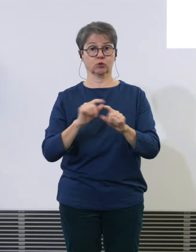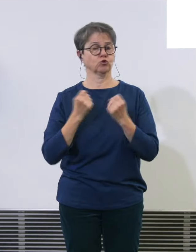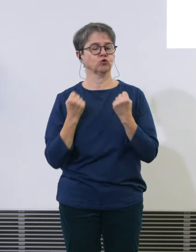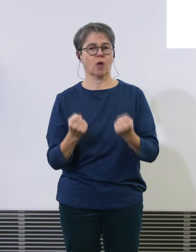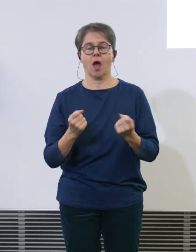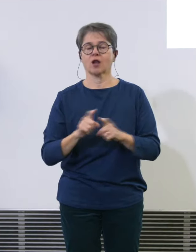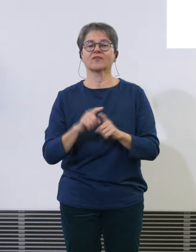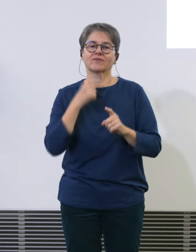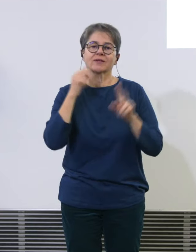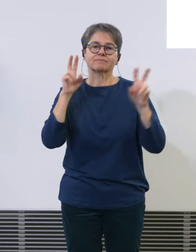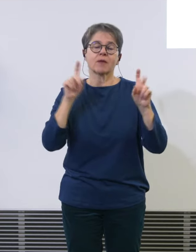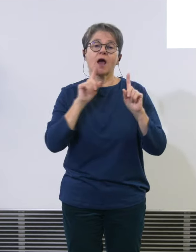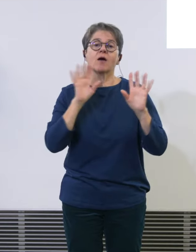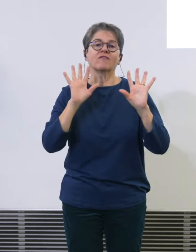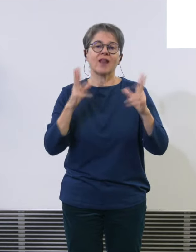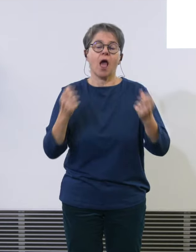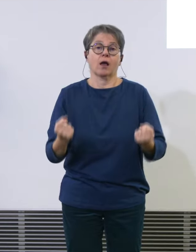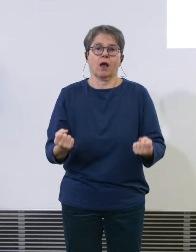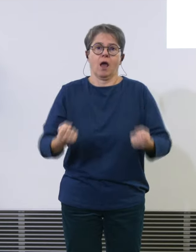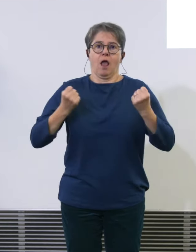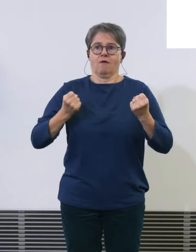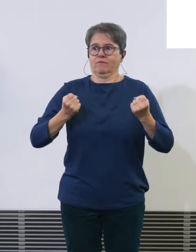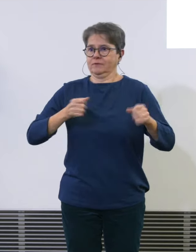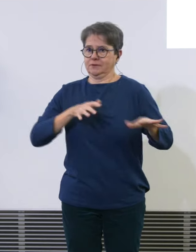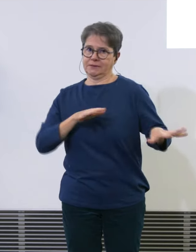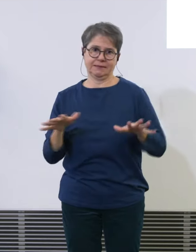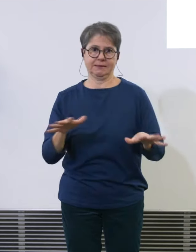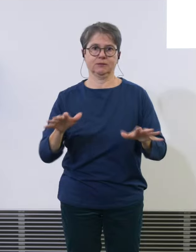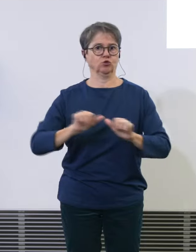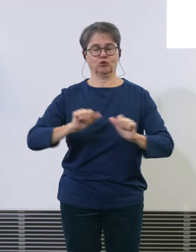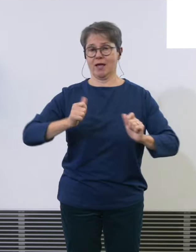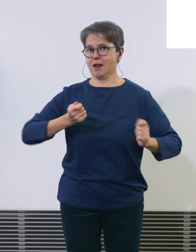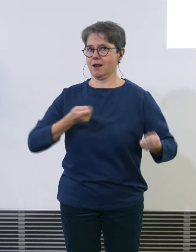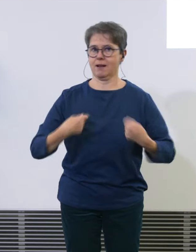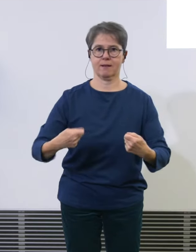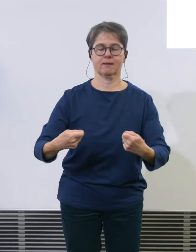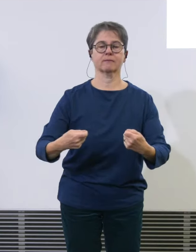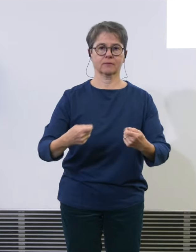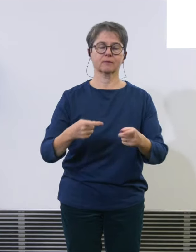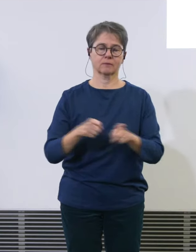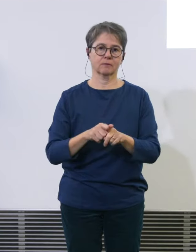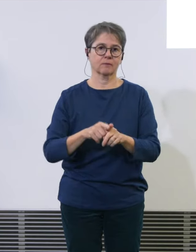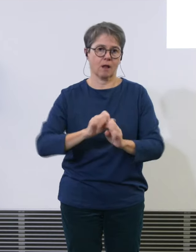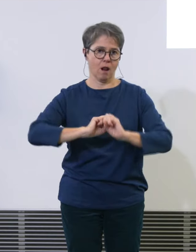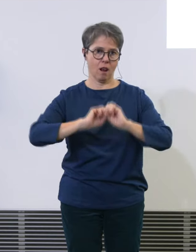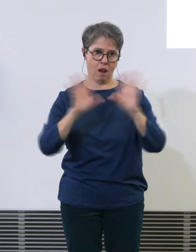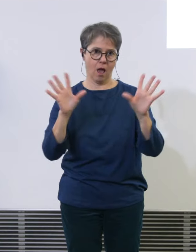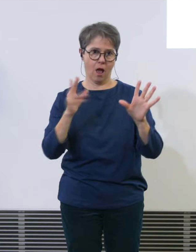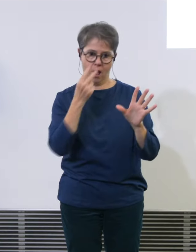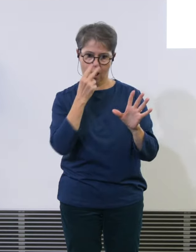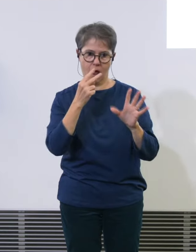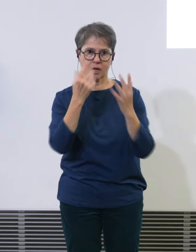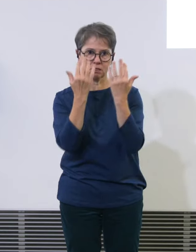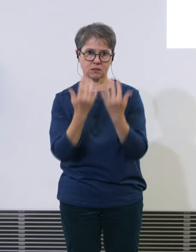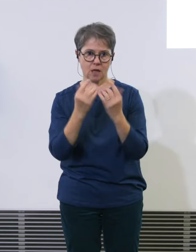das möchte ich wirklich sagen, den man bewältigen Ich glaube, das ist selbstredend, wenn man die Zahlen sieht. Die